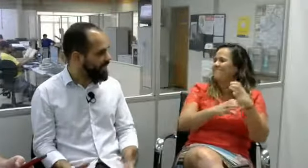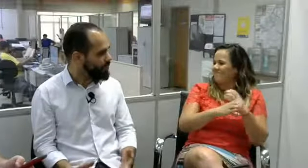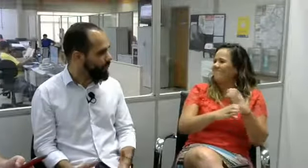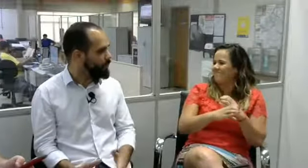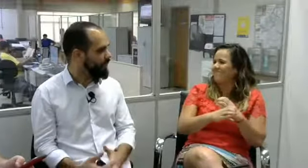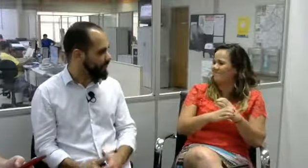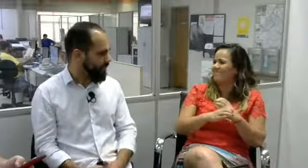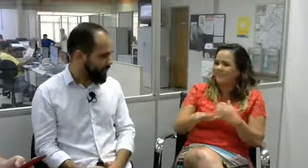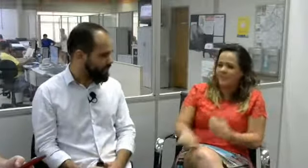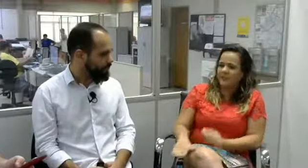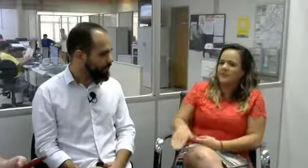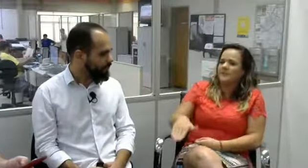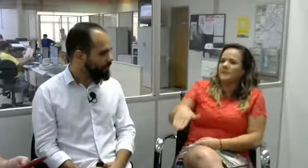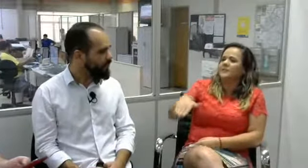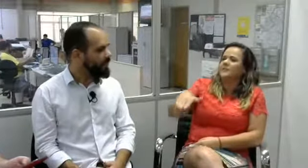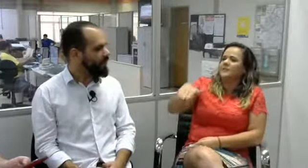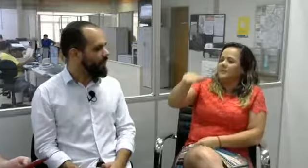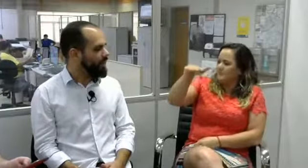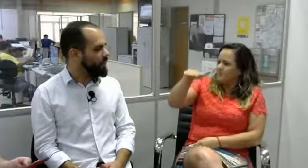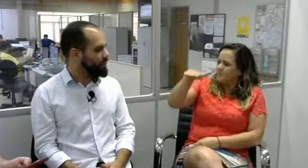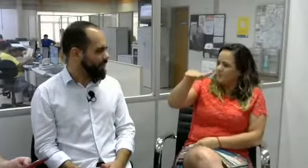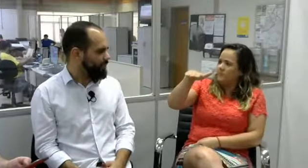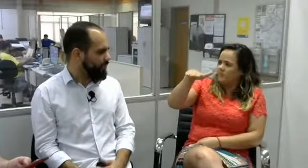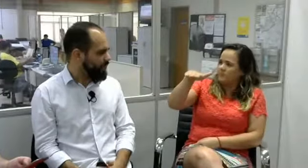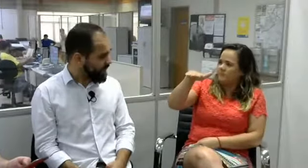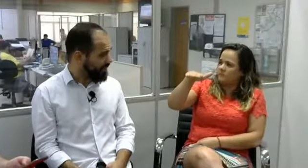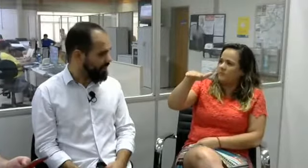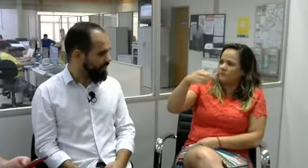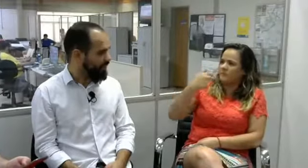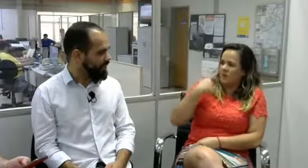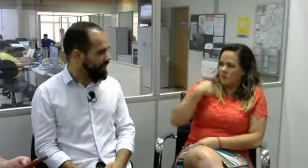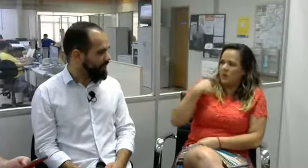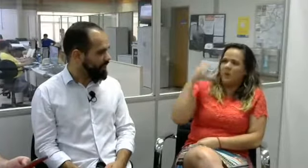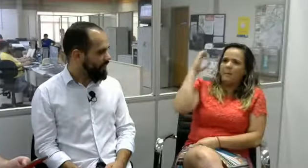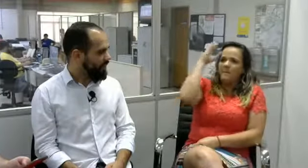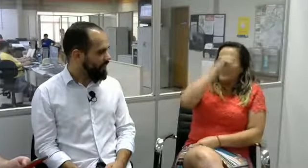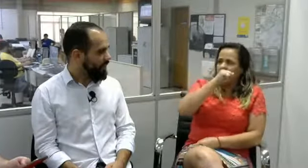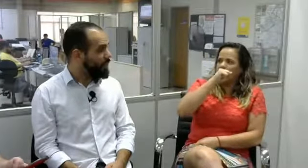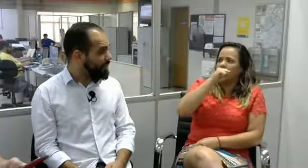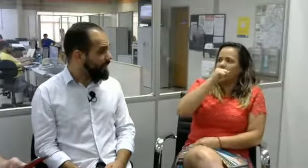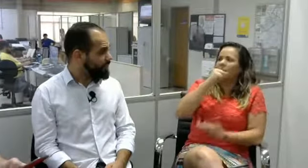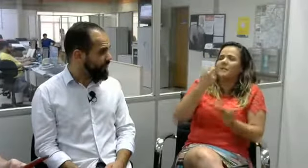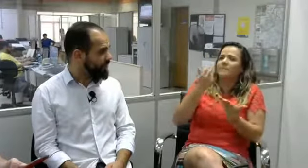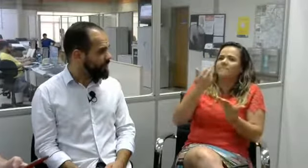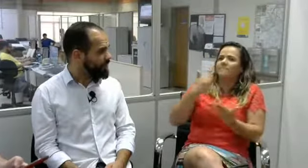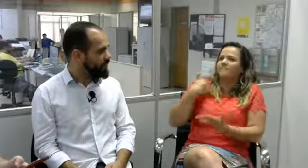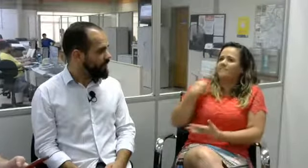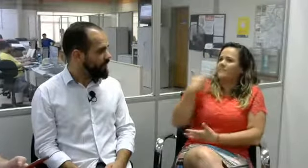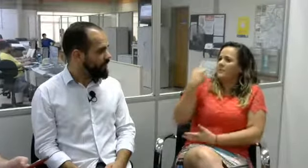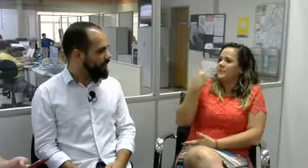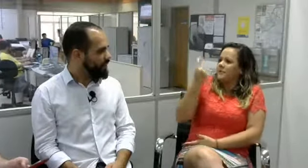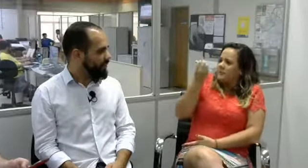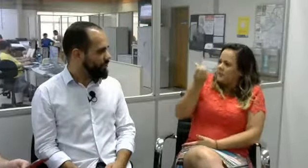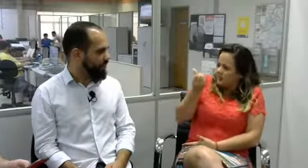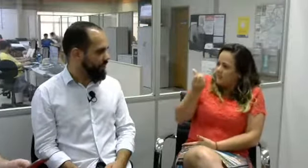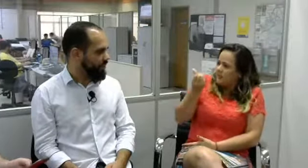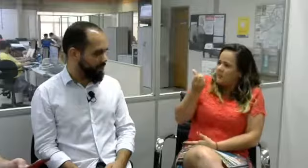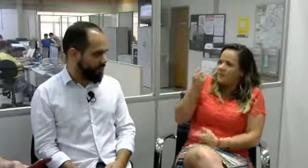de comunicação. Com o tempo, quando eu cresci, eu aprendi. Quando eu tinha 16